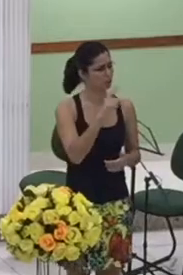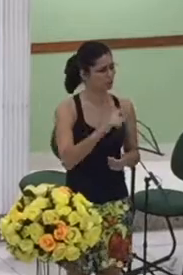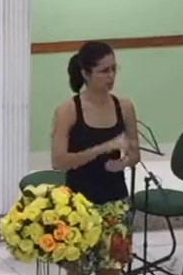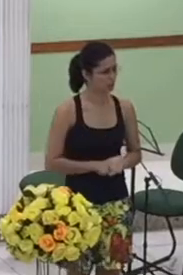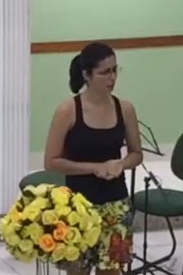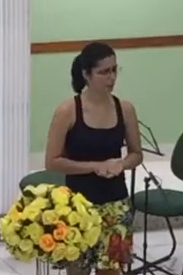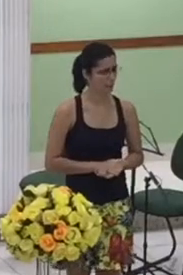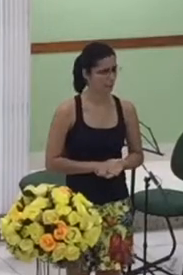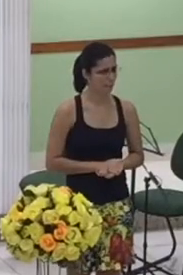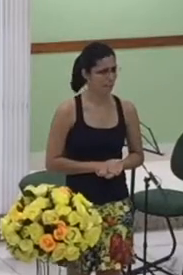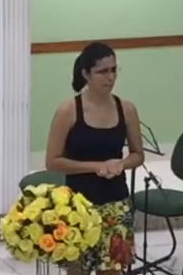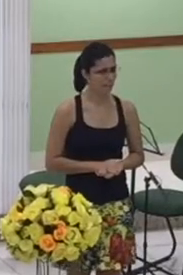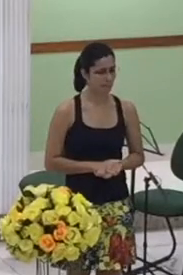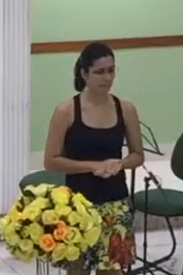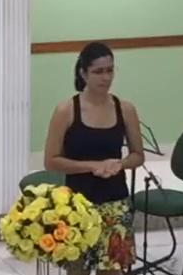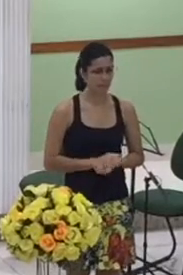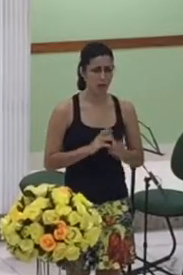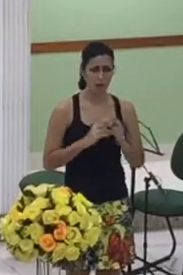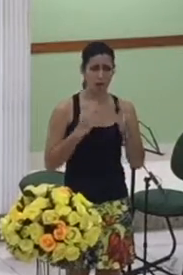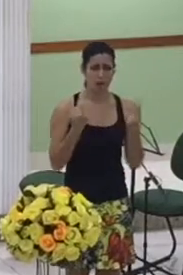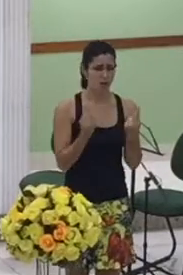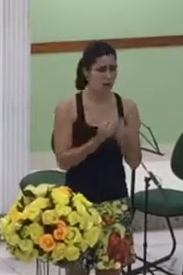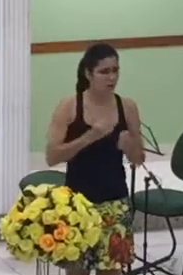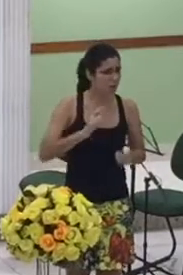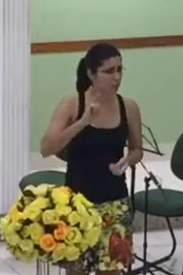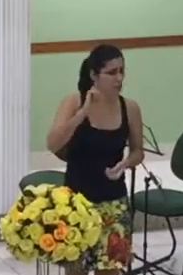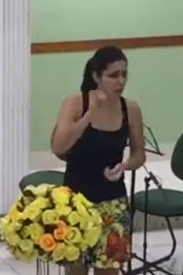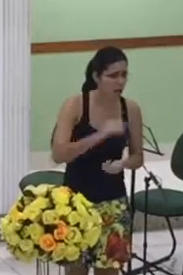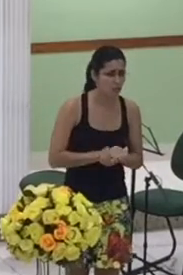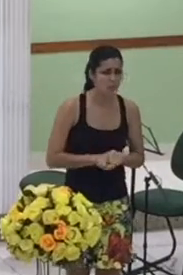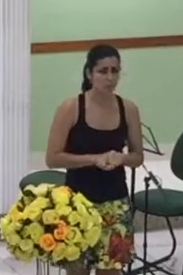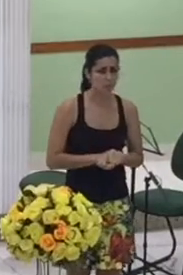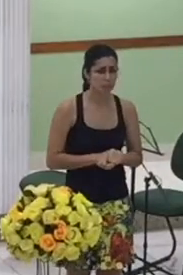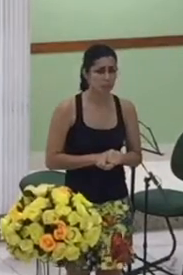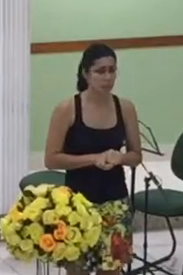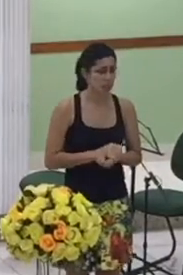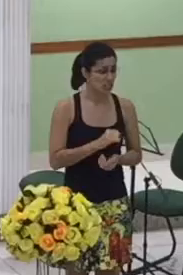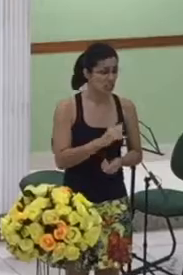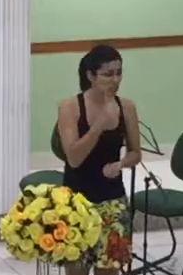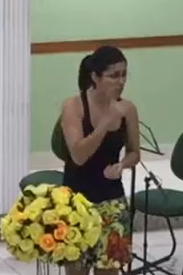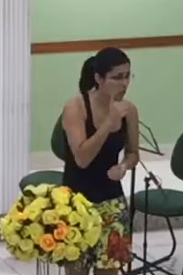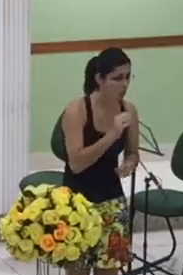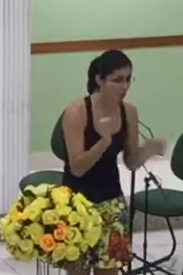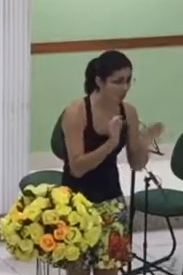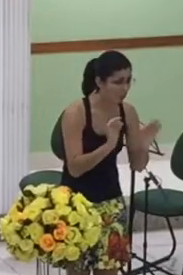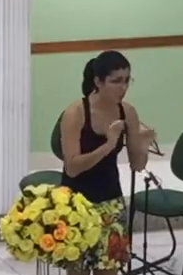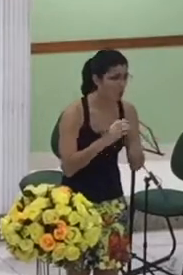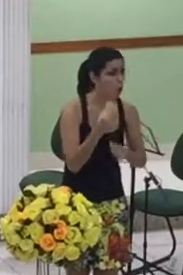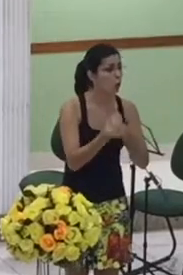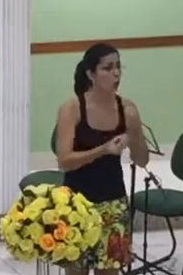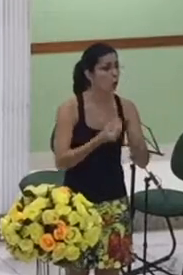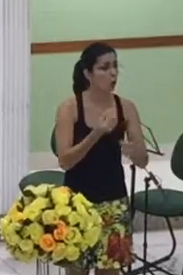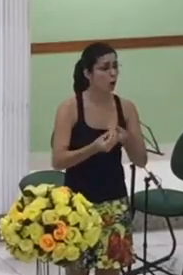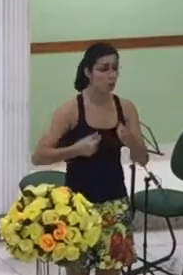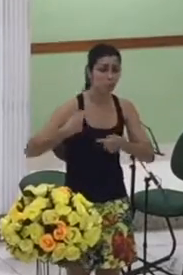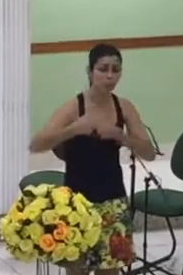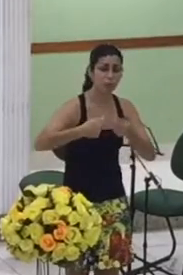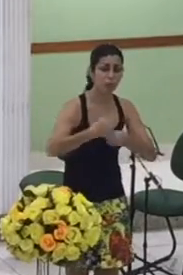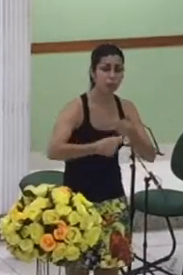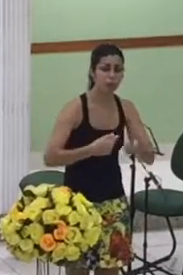teríamos reino de Deus não teríamos redenção não comemoraríamos hoje a ceia não